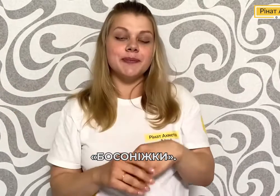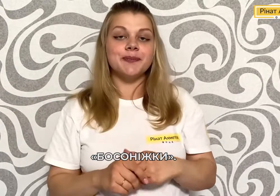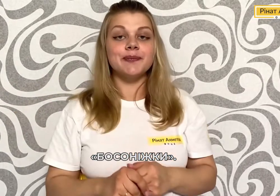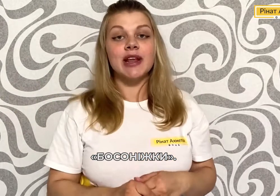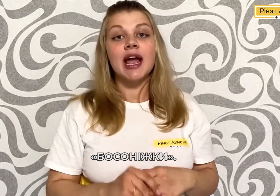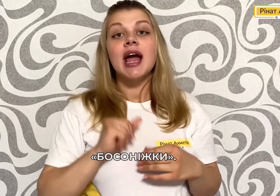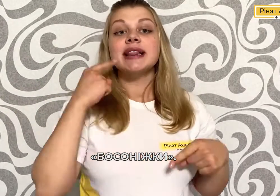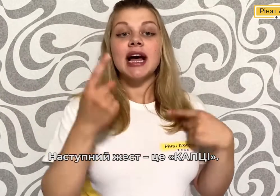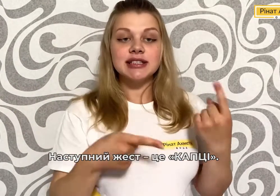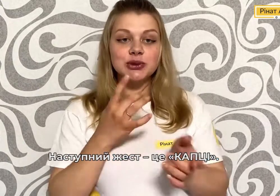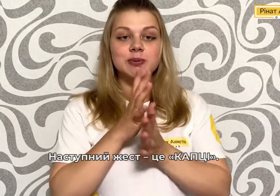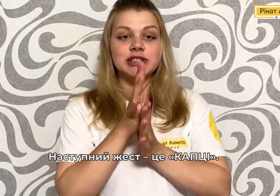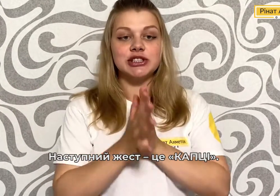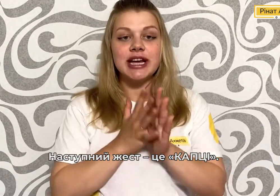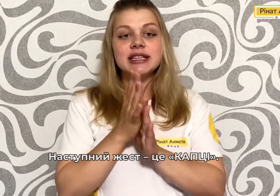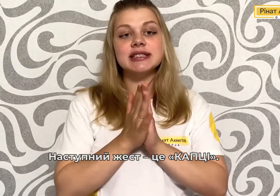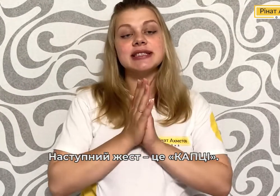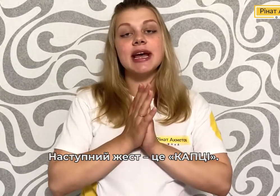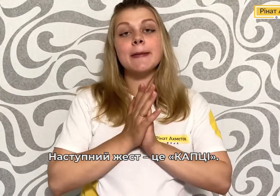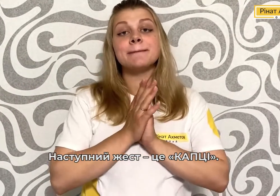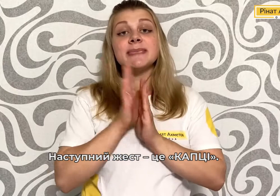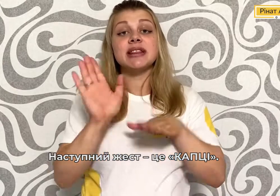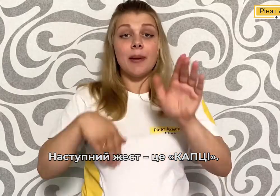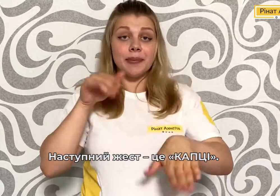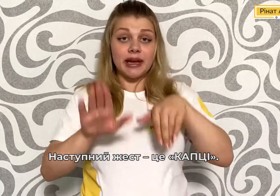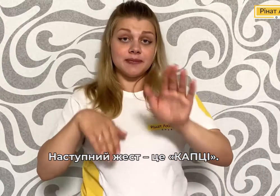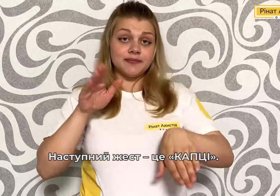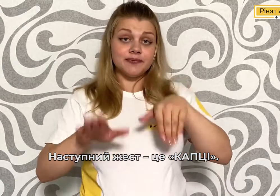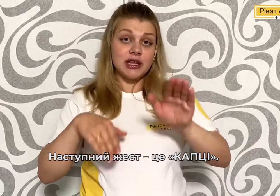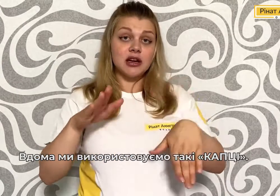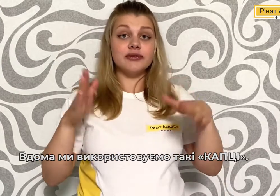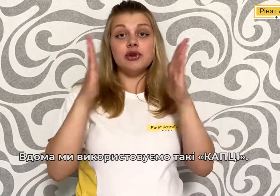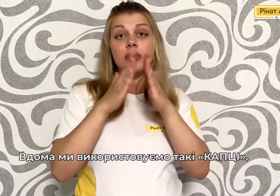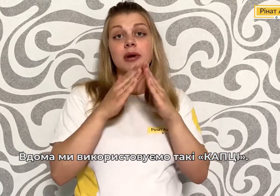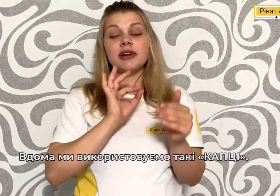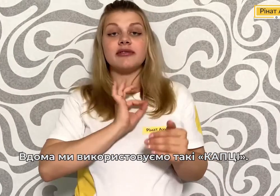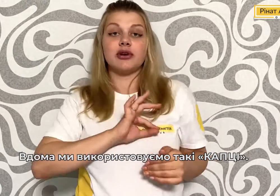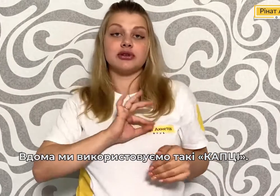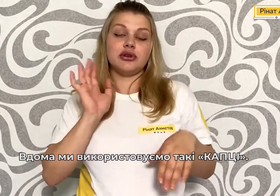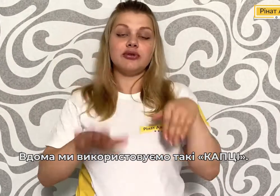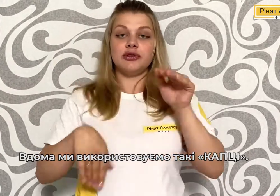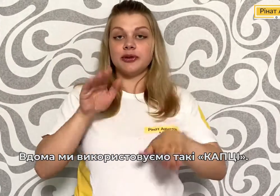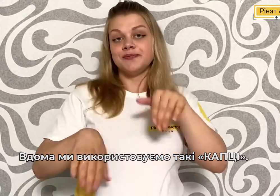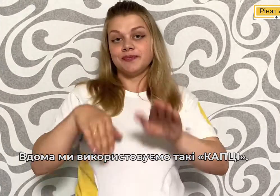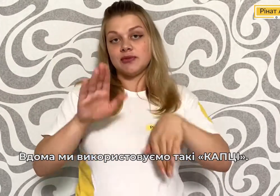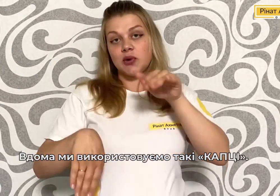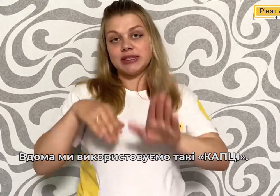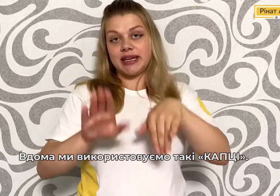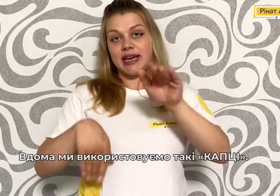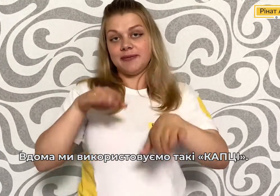Наступний жест це тапки Дома ми використовуємо ось такі